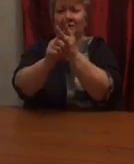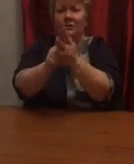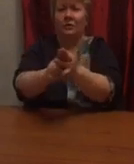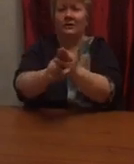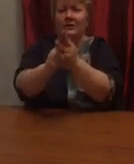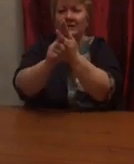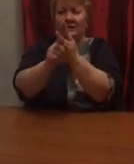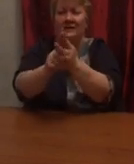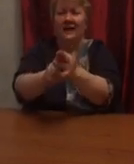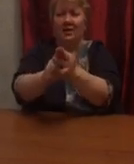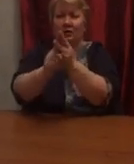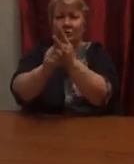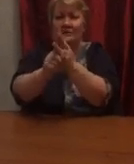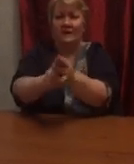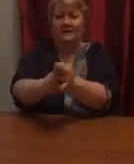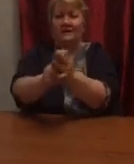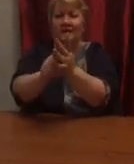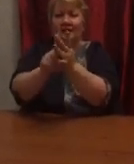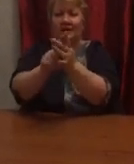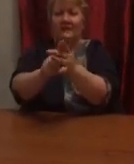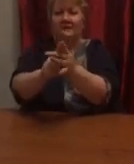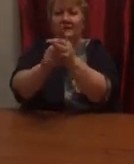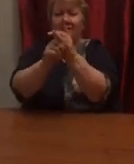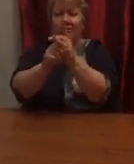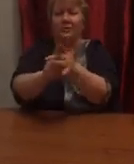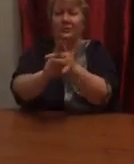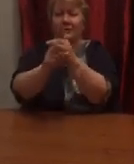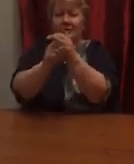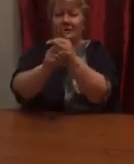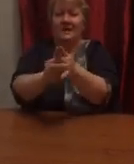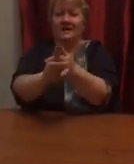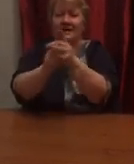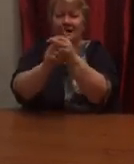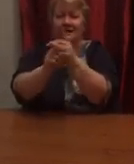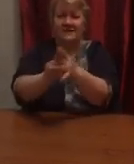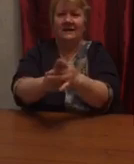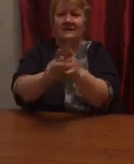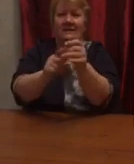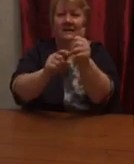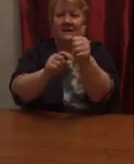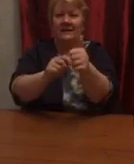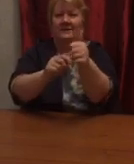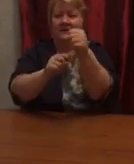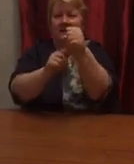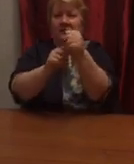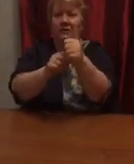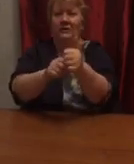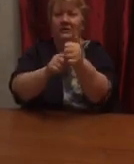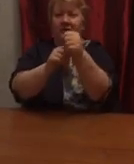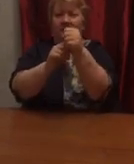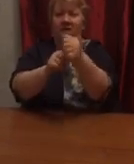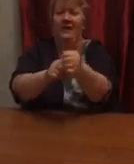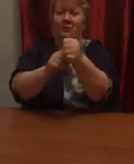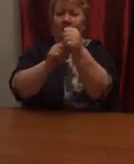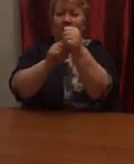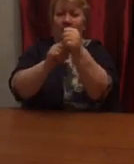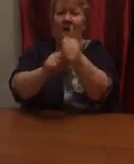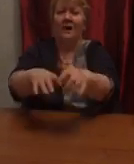долька для утят. Это долька для котят. Это долька для бобра.